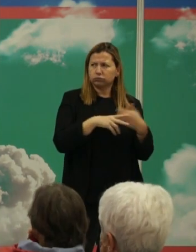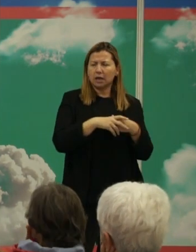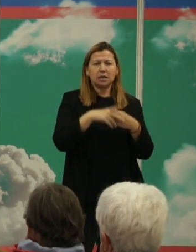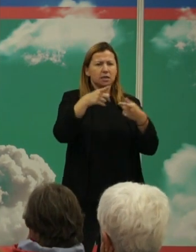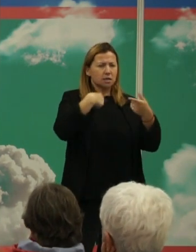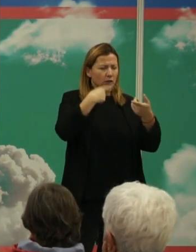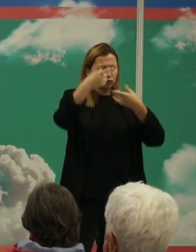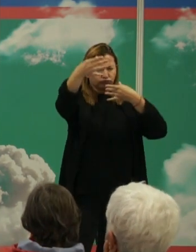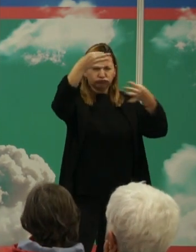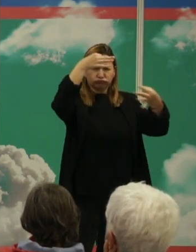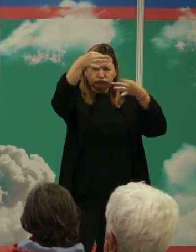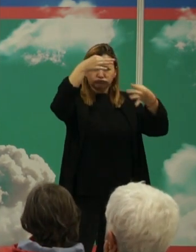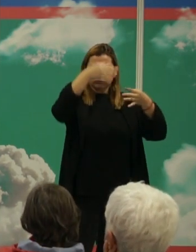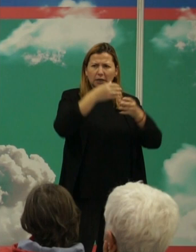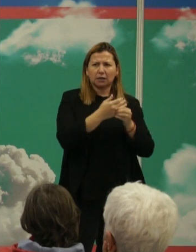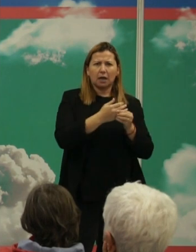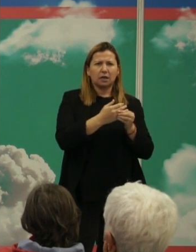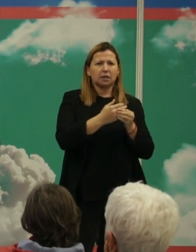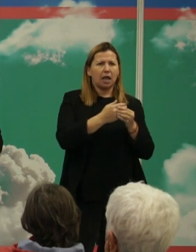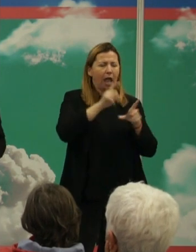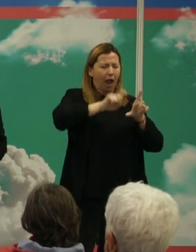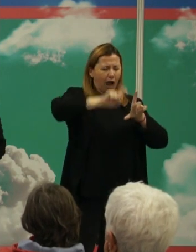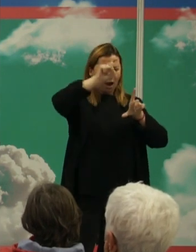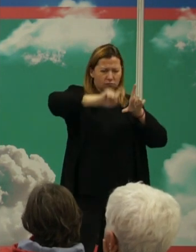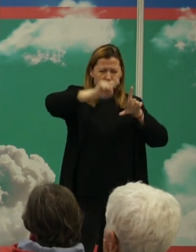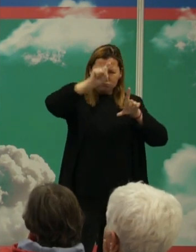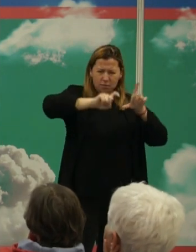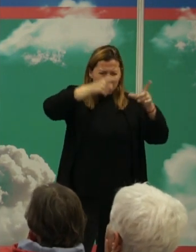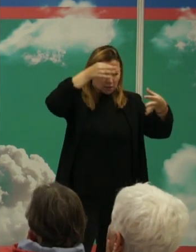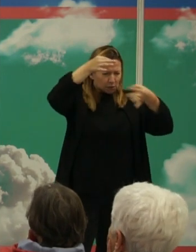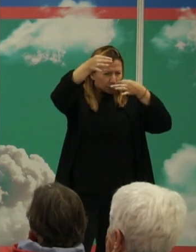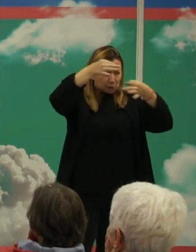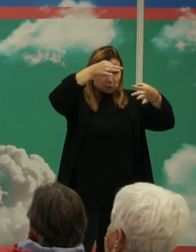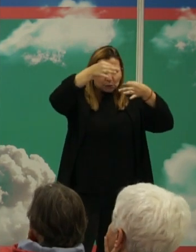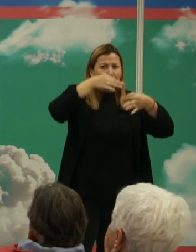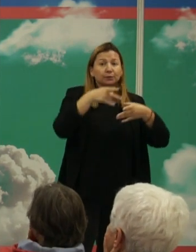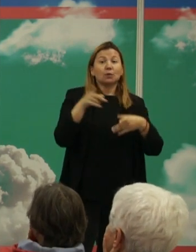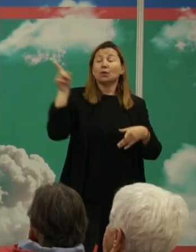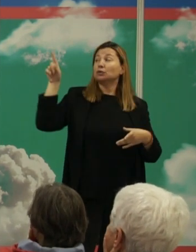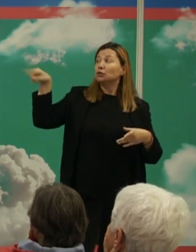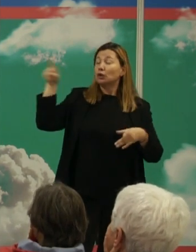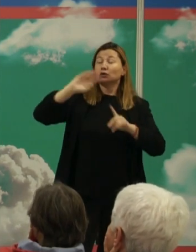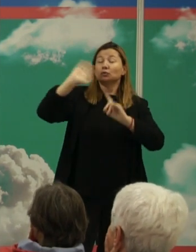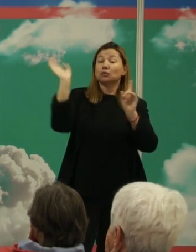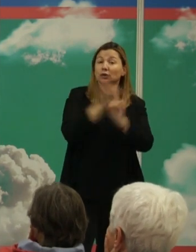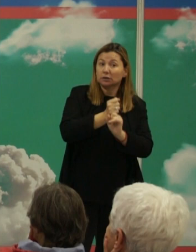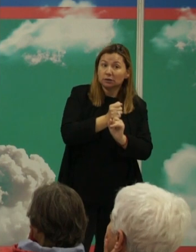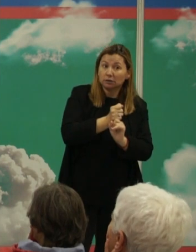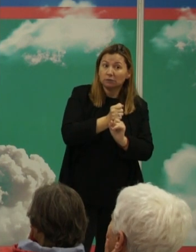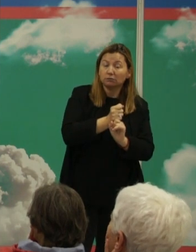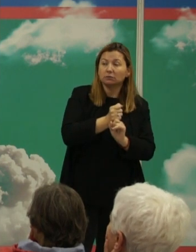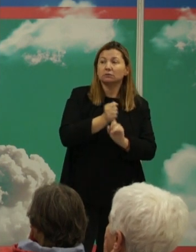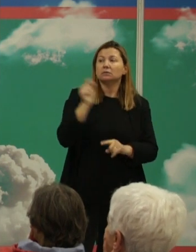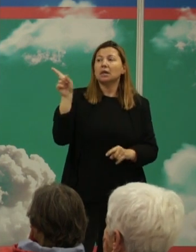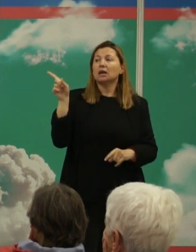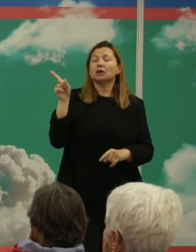minuciosa a escala de notario todo a escala de notario una vez que tenemos esto hallamos la filogenia de estas